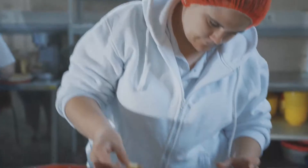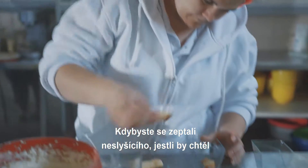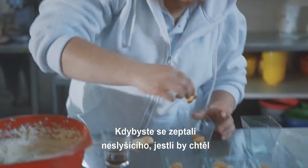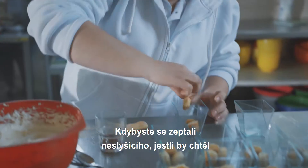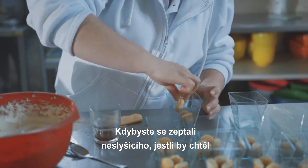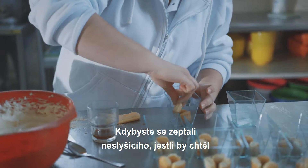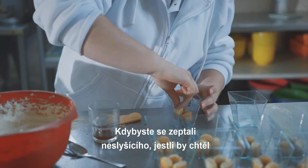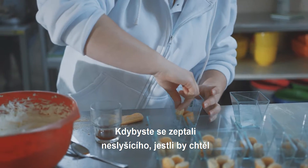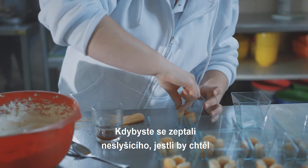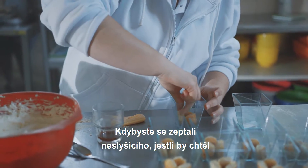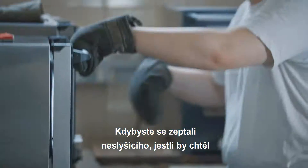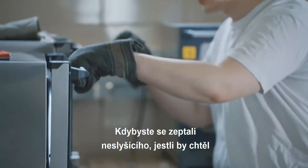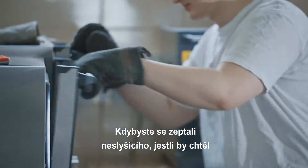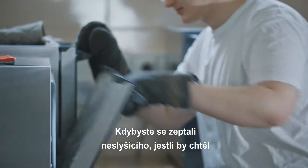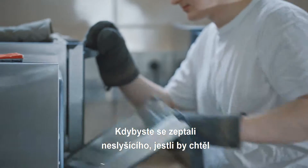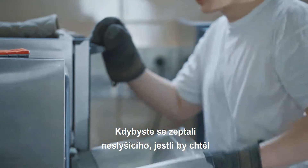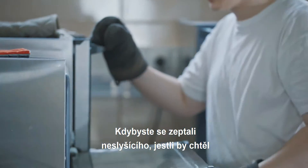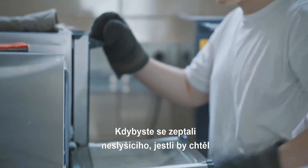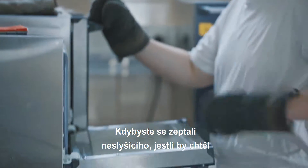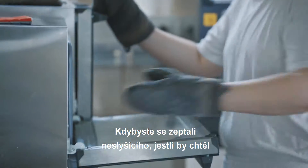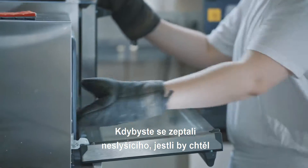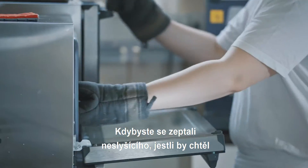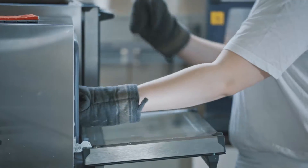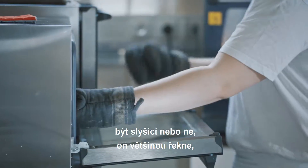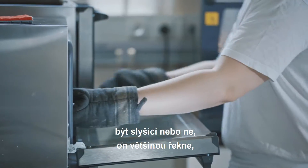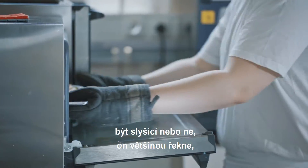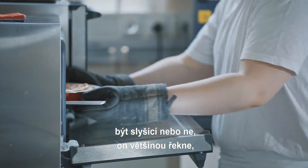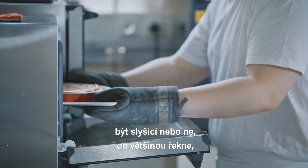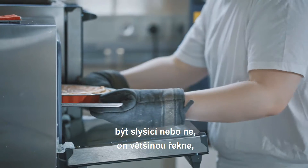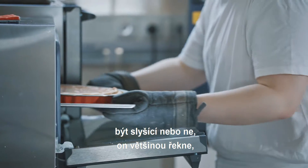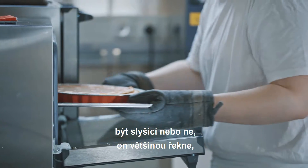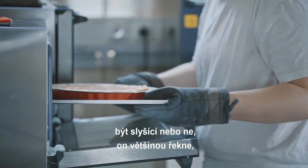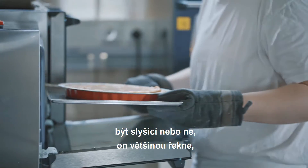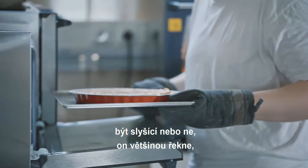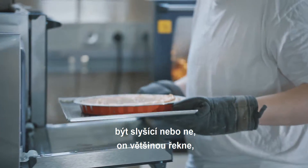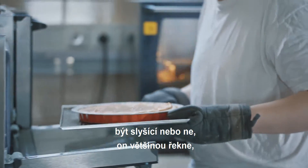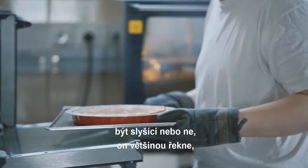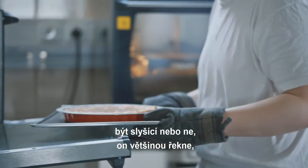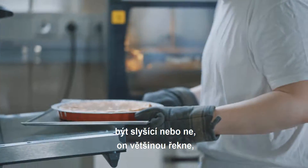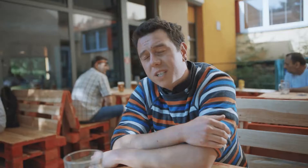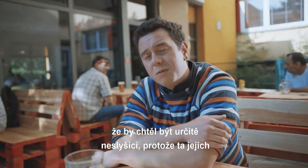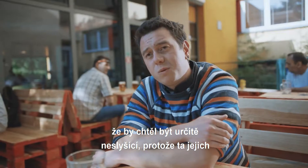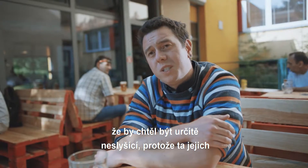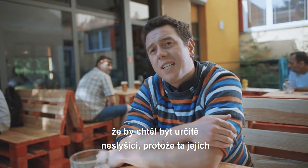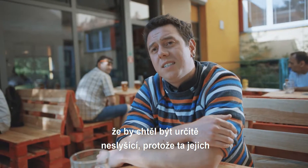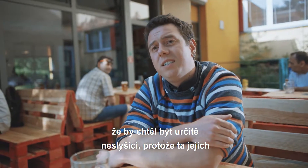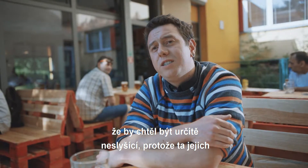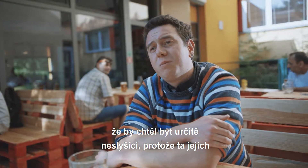Kdybyste se zeptali neslyšícího, jestli by chtěl být slyšící nebo ne, on většinou řekne, že by chtěl být určitě neslyšící,